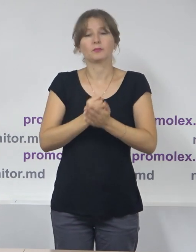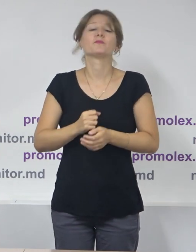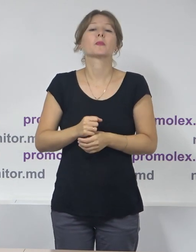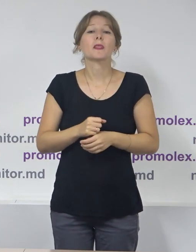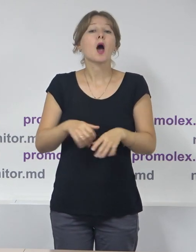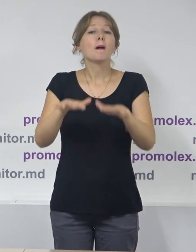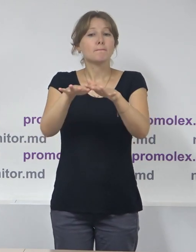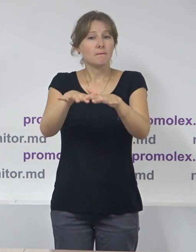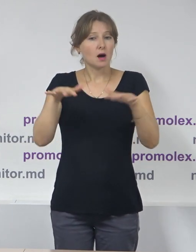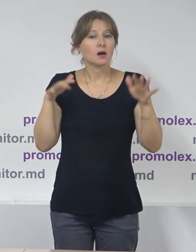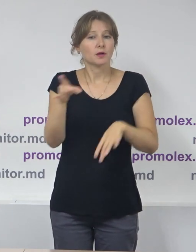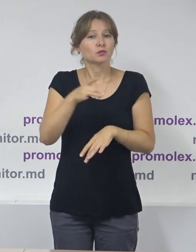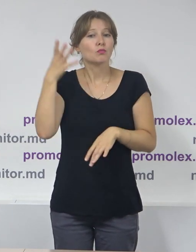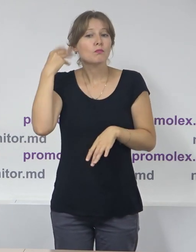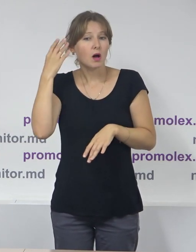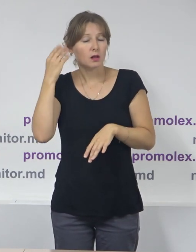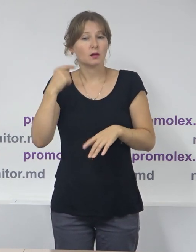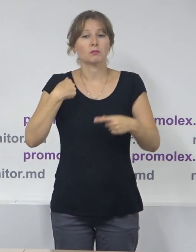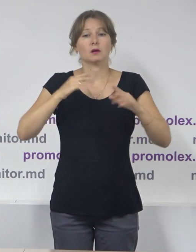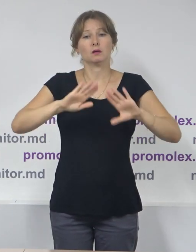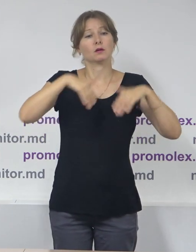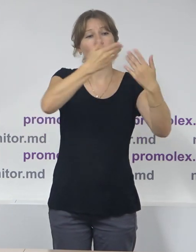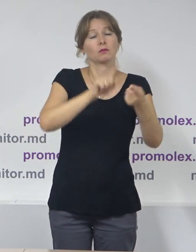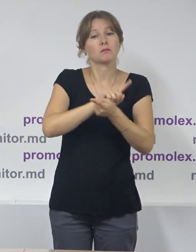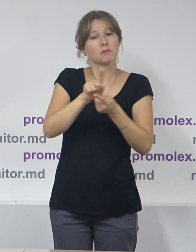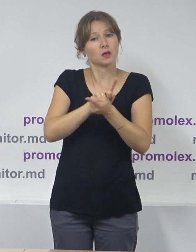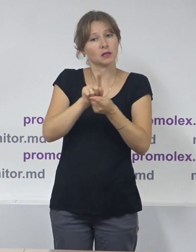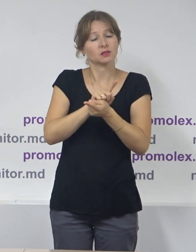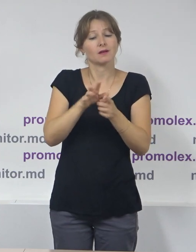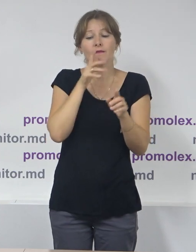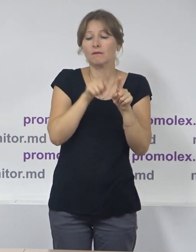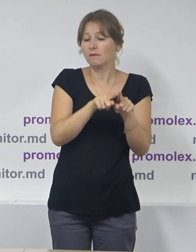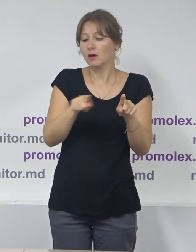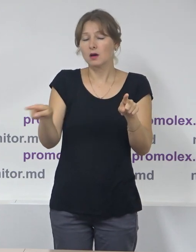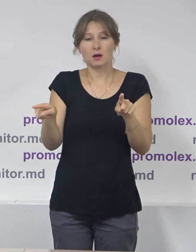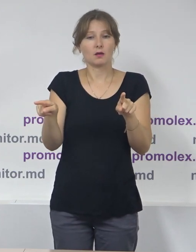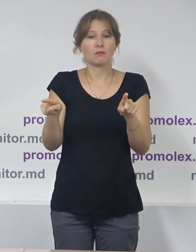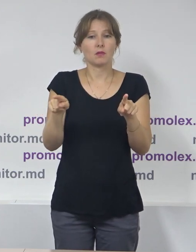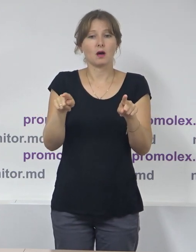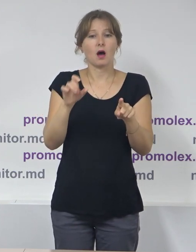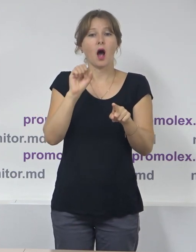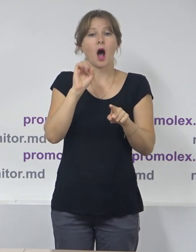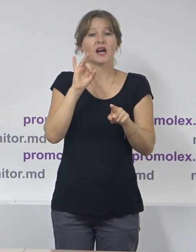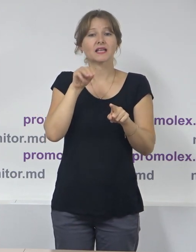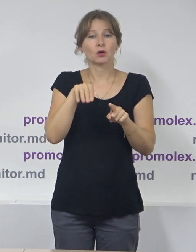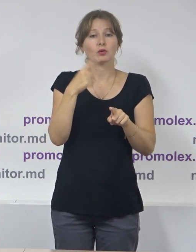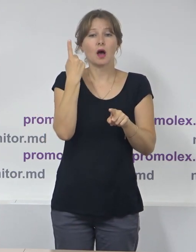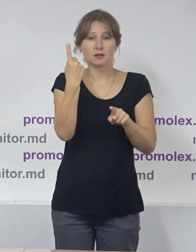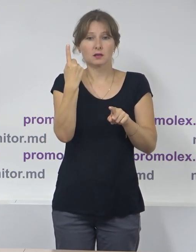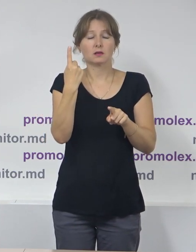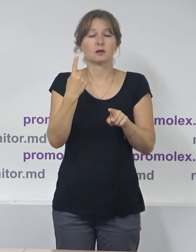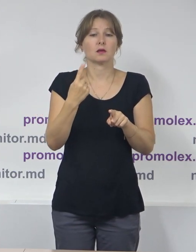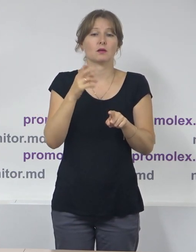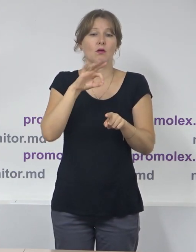Parlamentului Republicii Moldova am recomandat modificarea definiției perioadei electorale de la articolul 1 din Codul Electoral prin